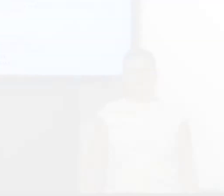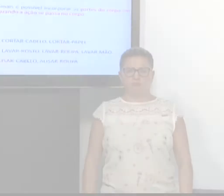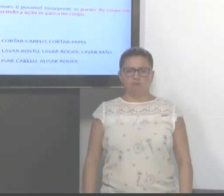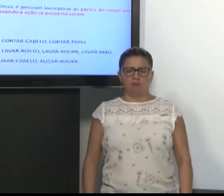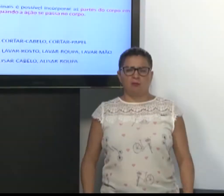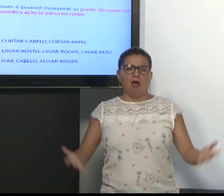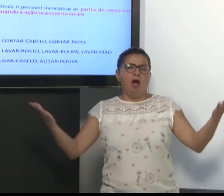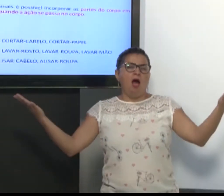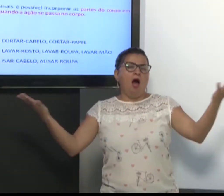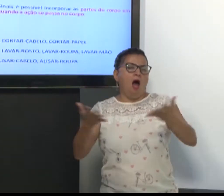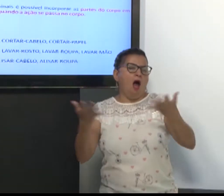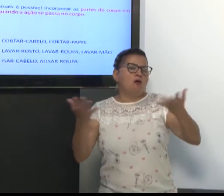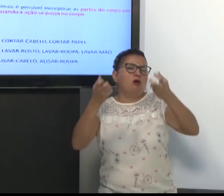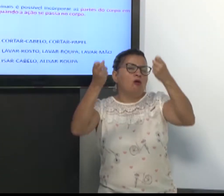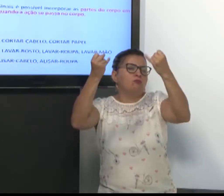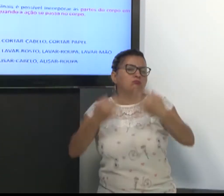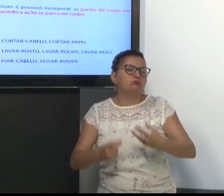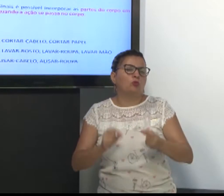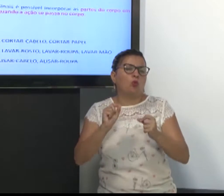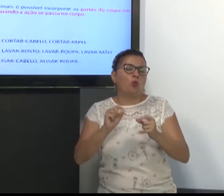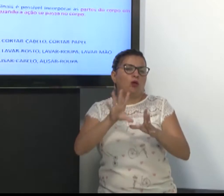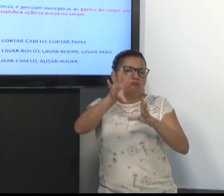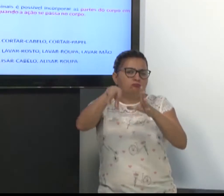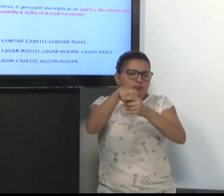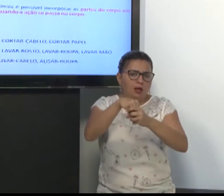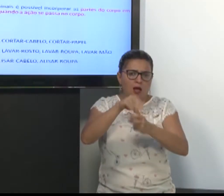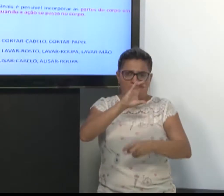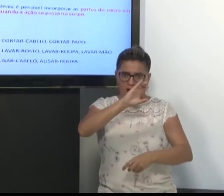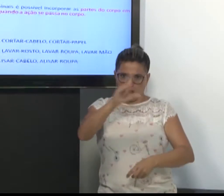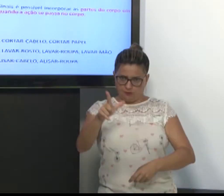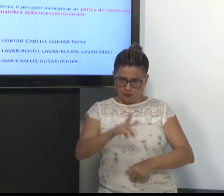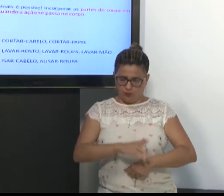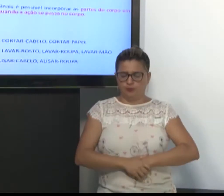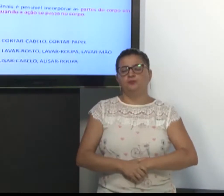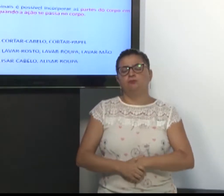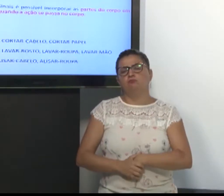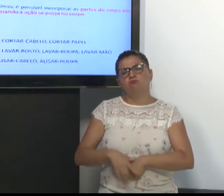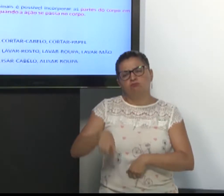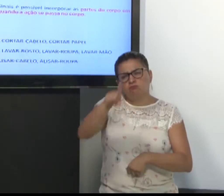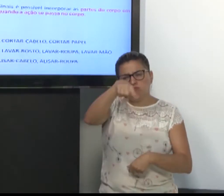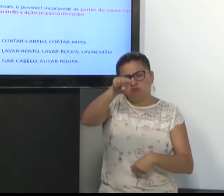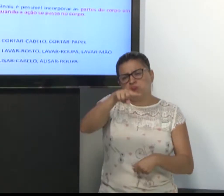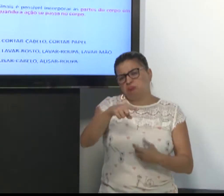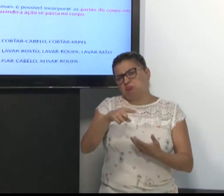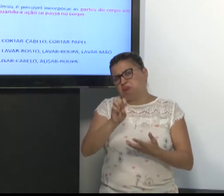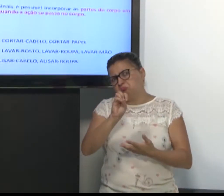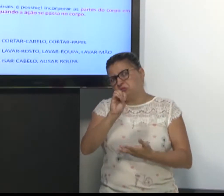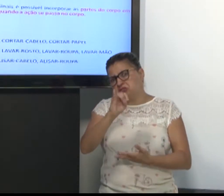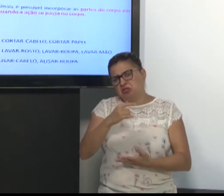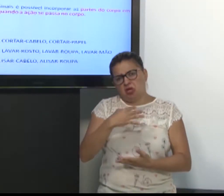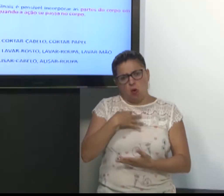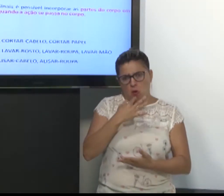aproveitar e aprender corretamente. Então, agora eu vou explicar para vocês a incorporação dos classificadores.